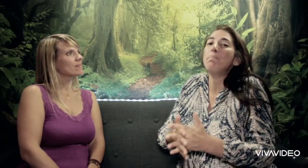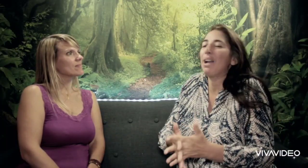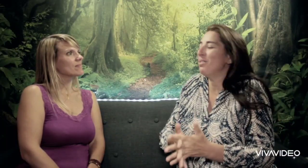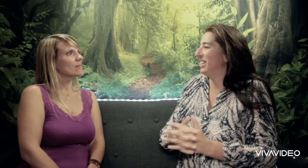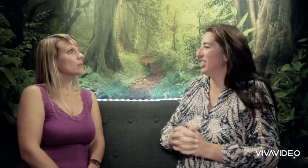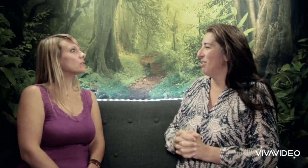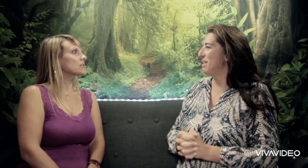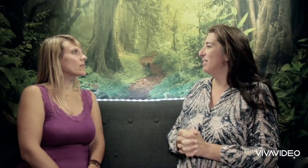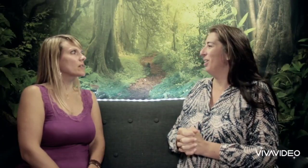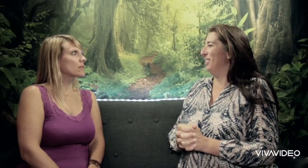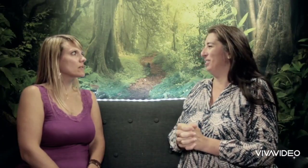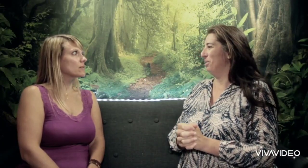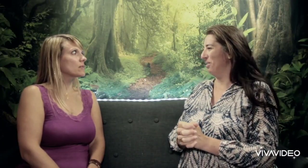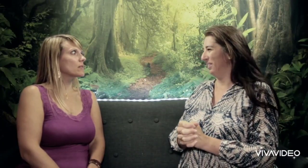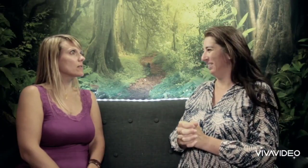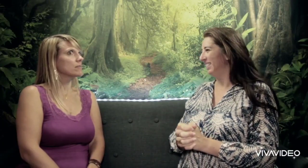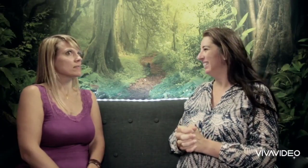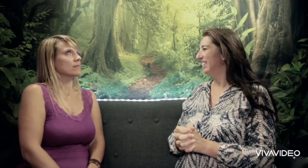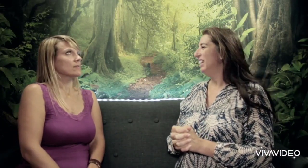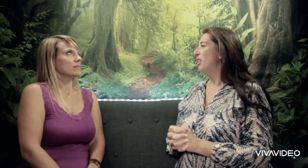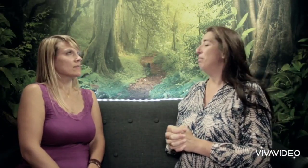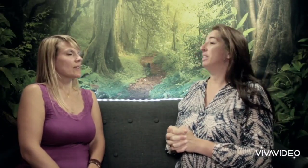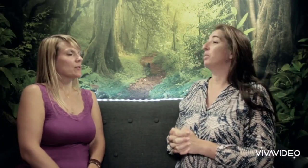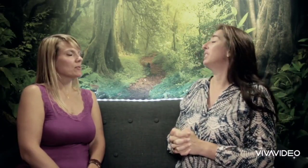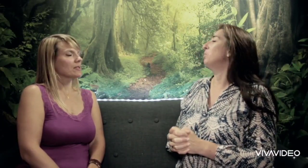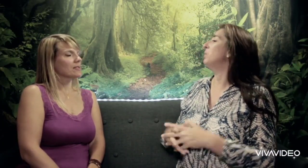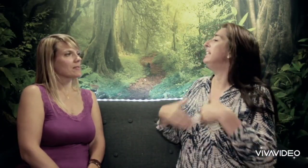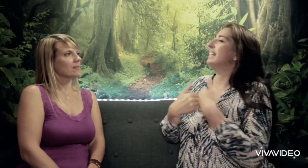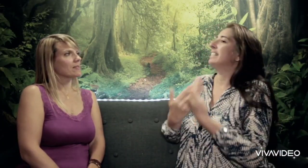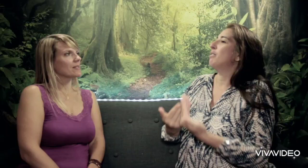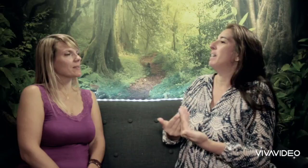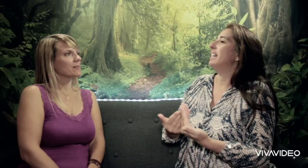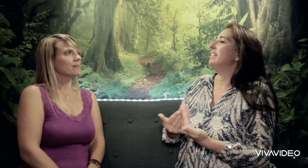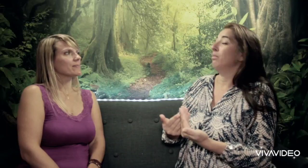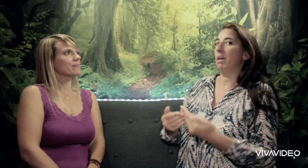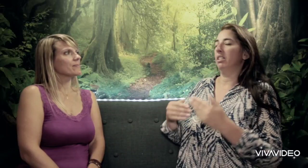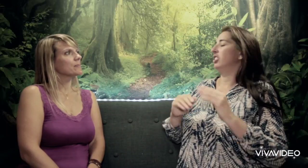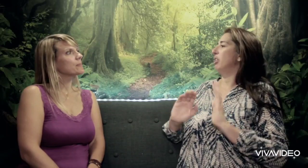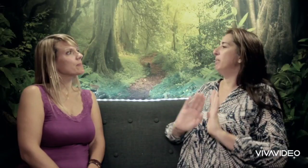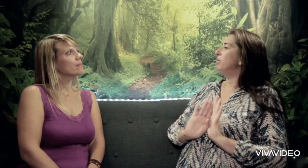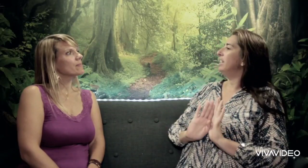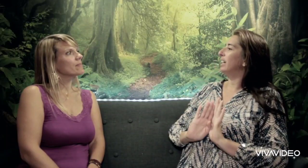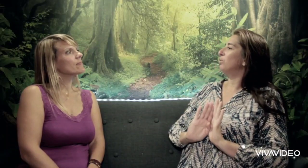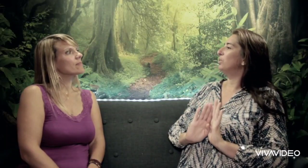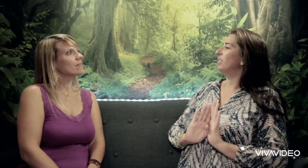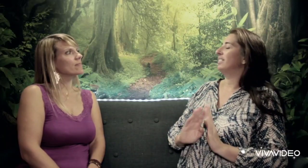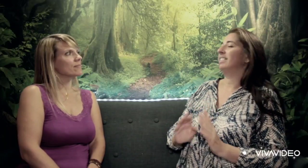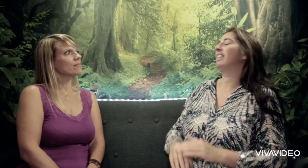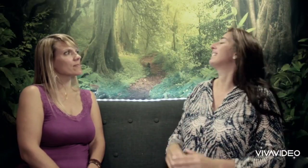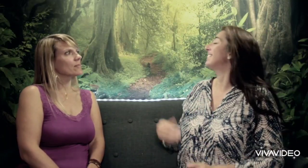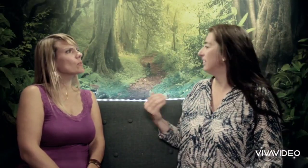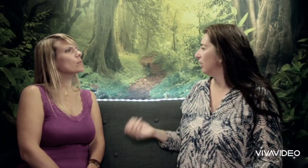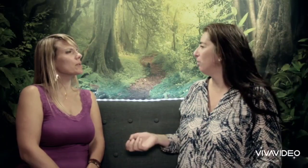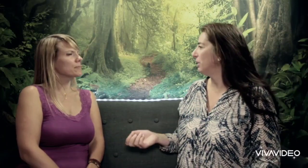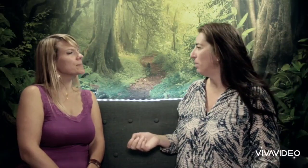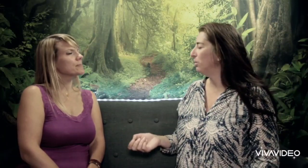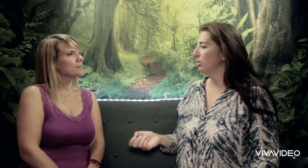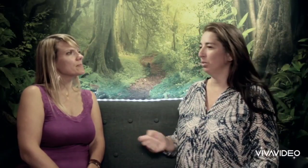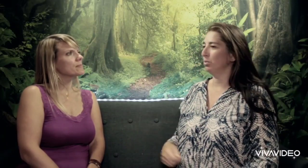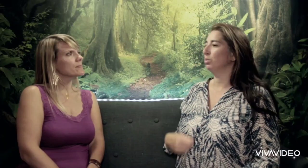parlerait jamais. Parce que si on lit à sa place, jamais il ne lira tout seul. C'est complètement un non-sens. On